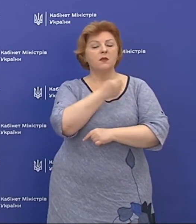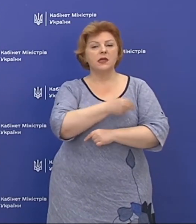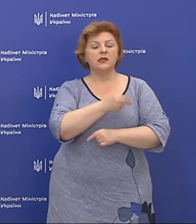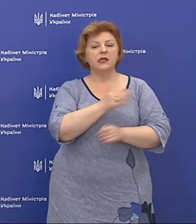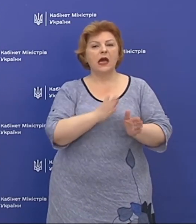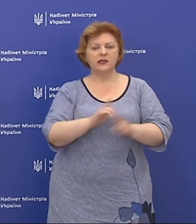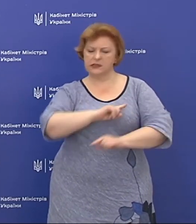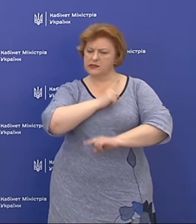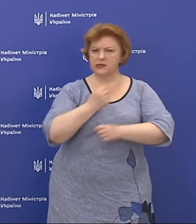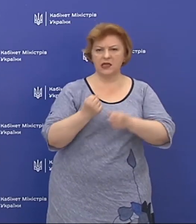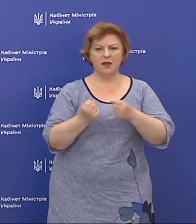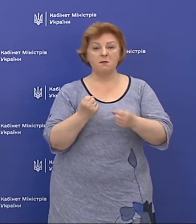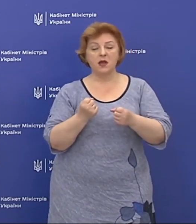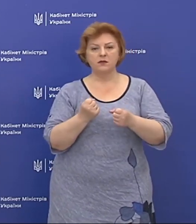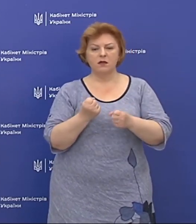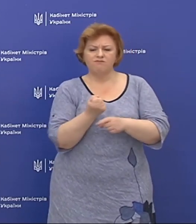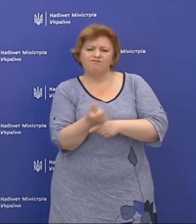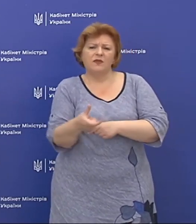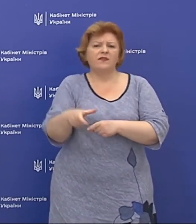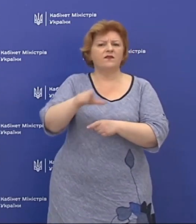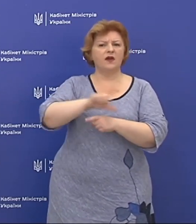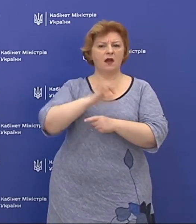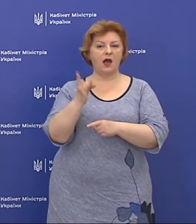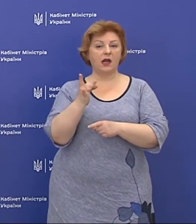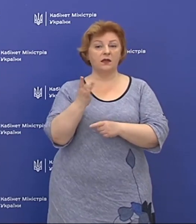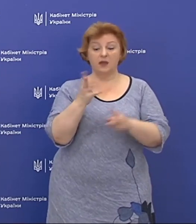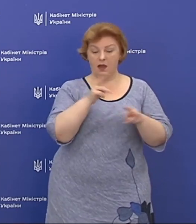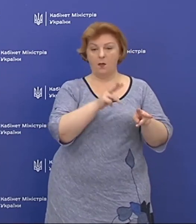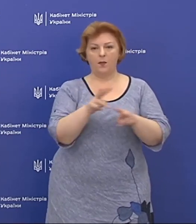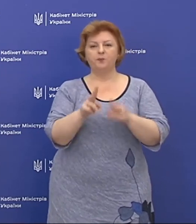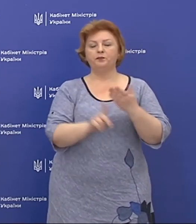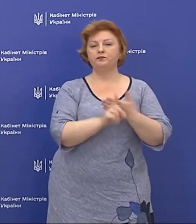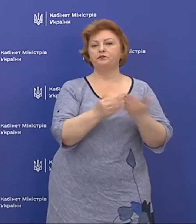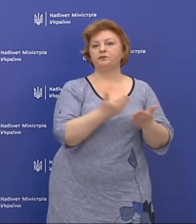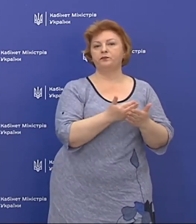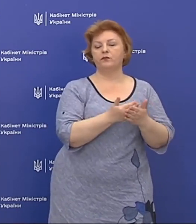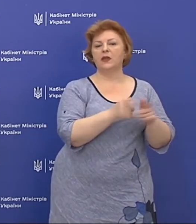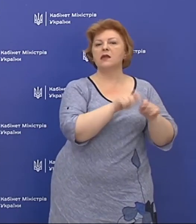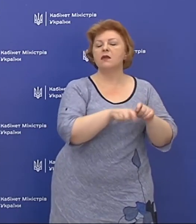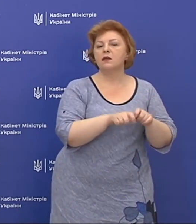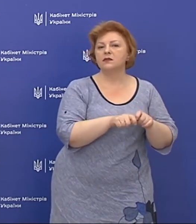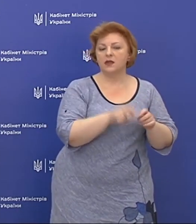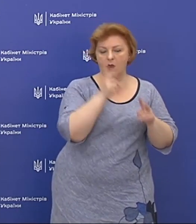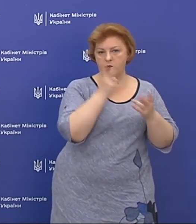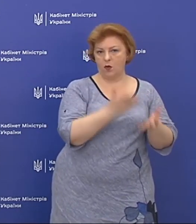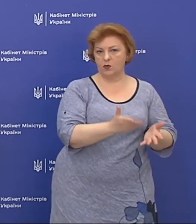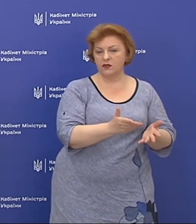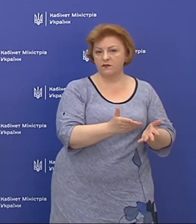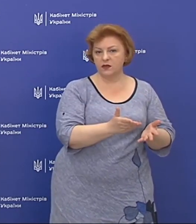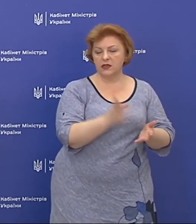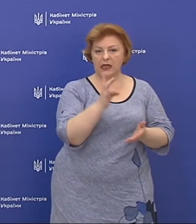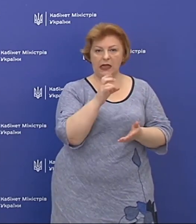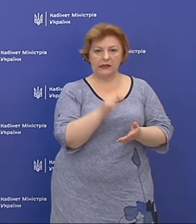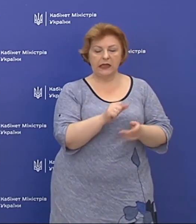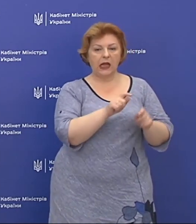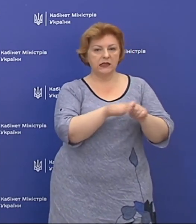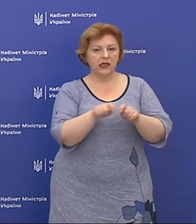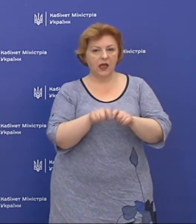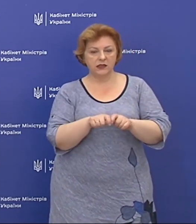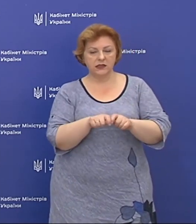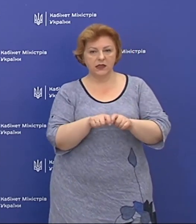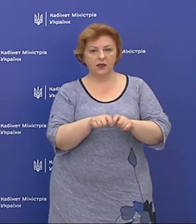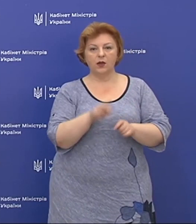зміцнена просто в рази. Якщо ви подивитесь, почнемо з тестів, якщо ви подивитесь на тести,